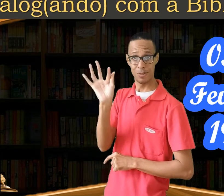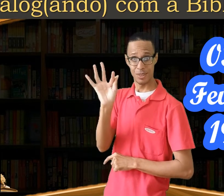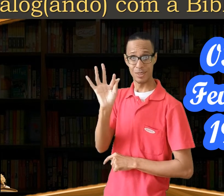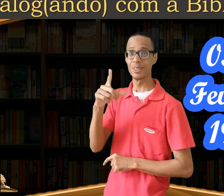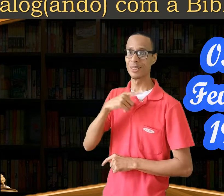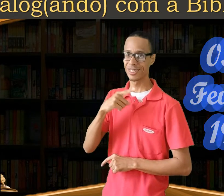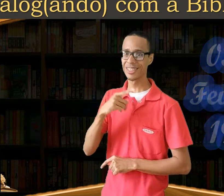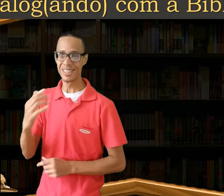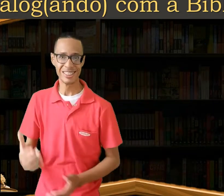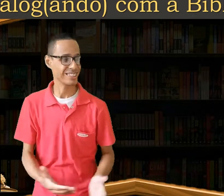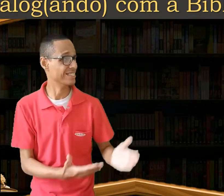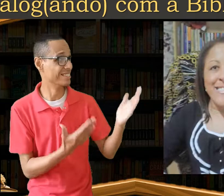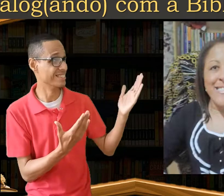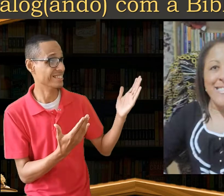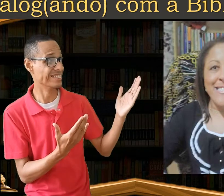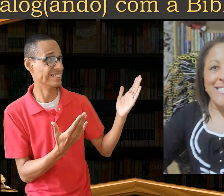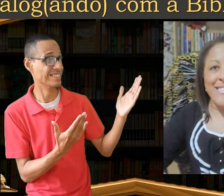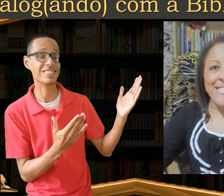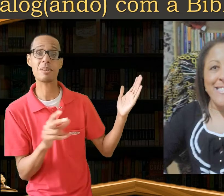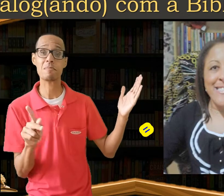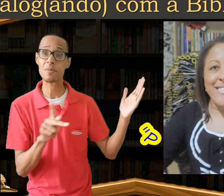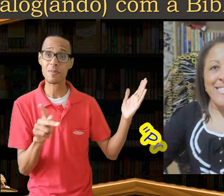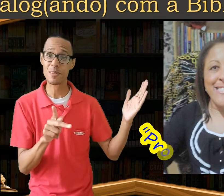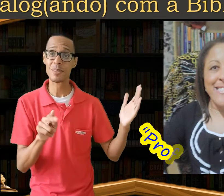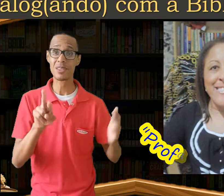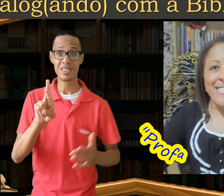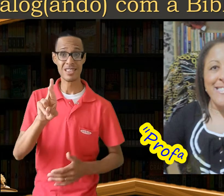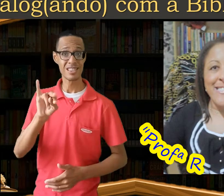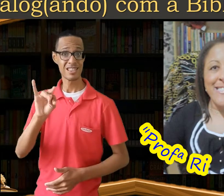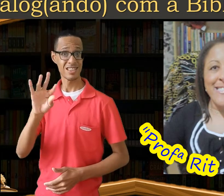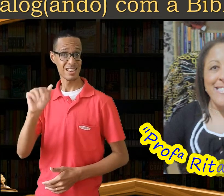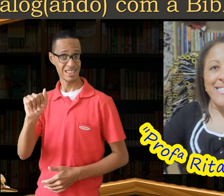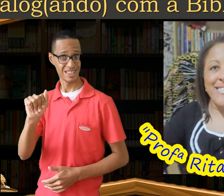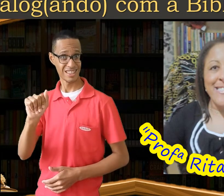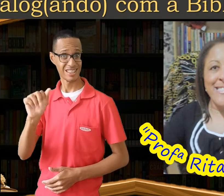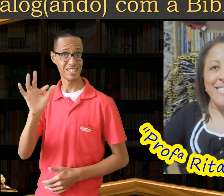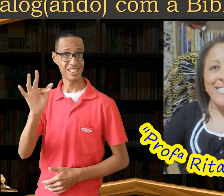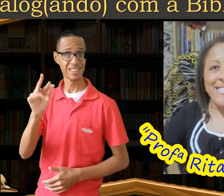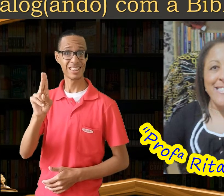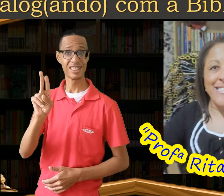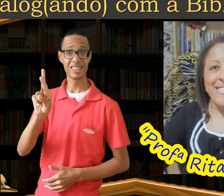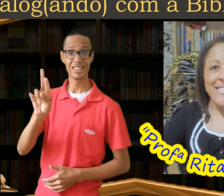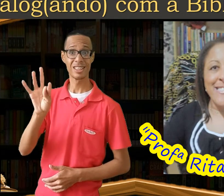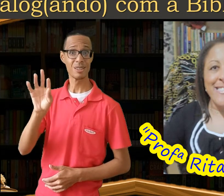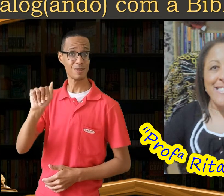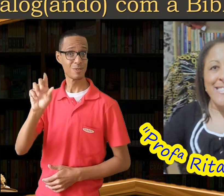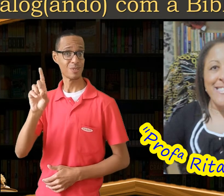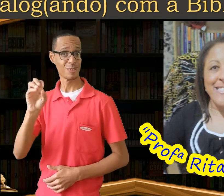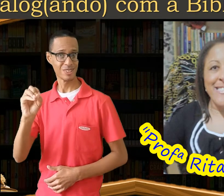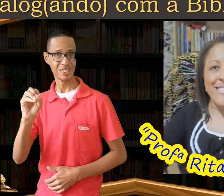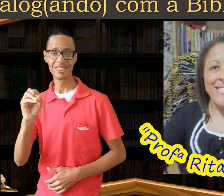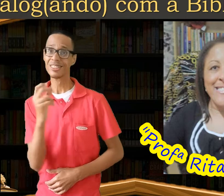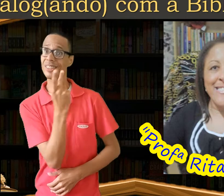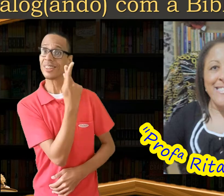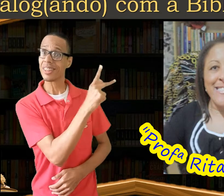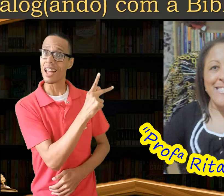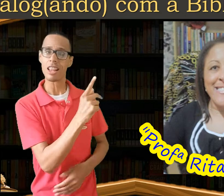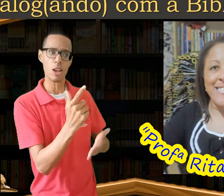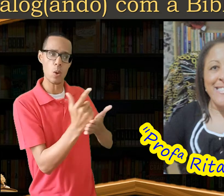será a professora Rita Simone Silveira Furtado. Vamos dialogar com ela